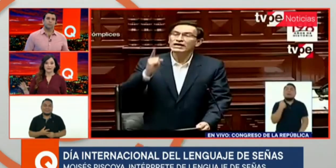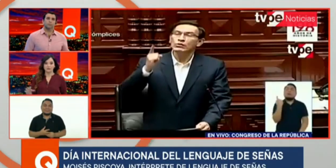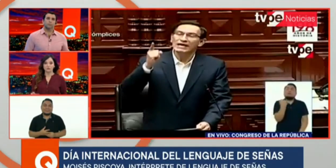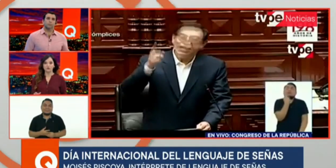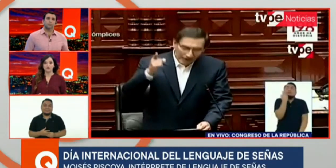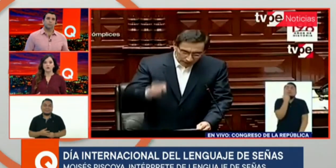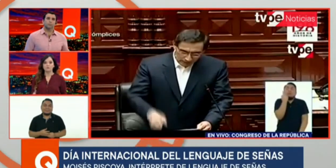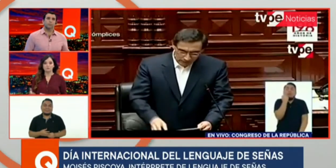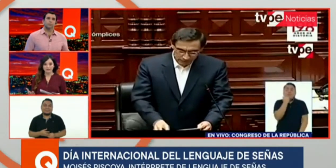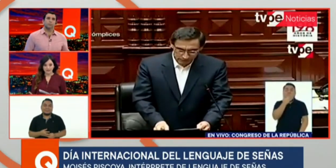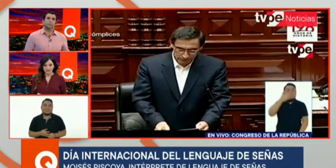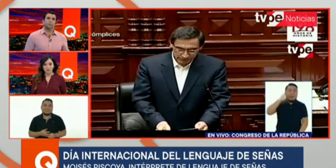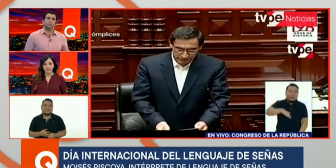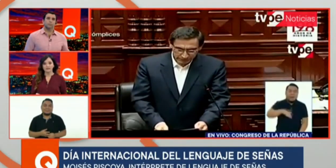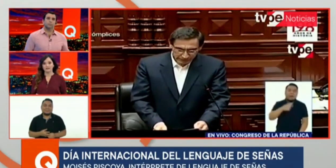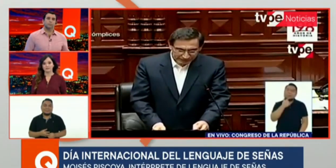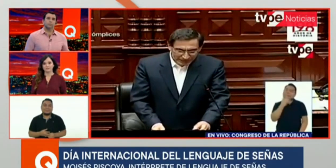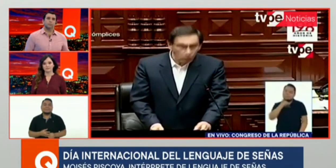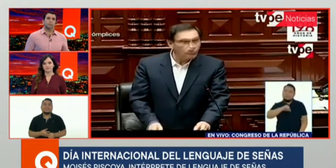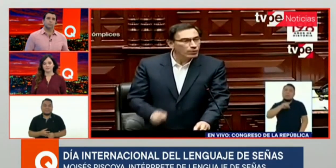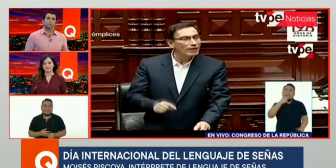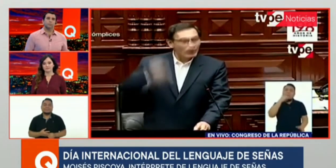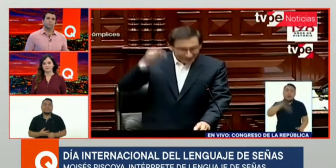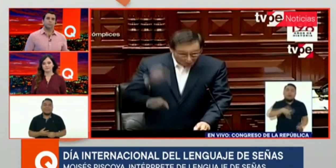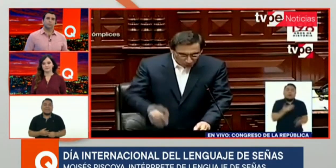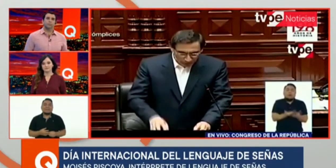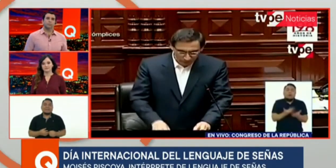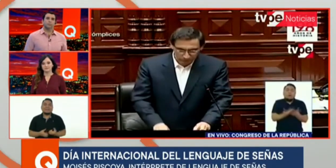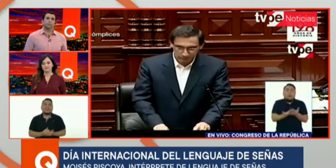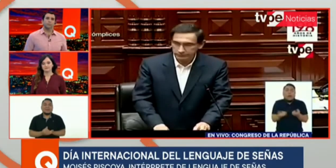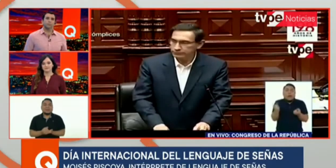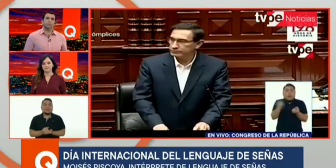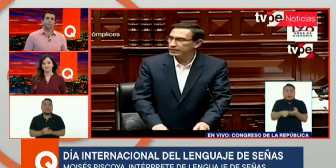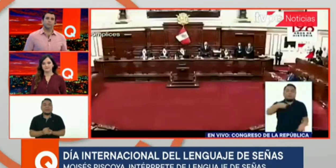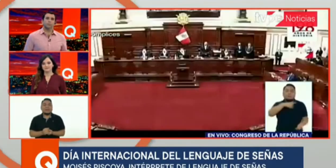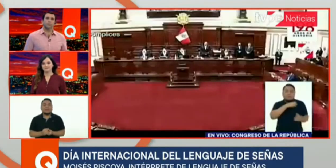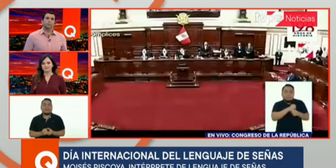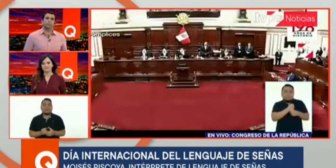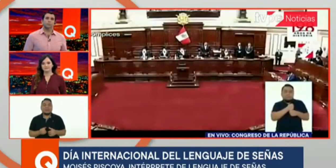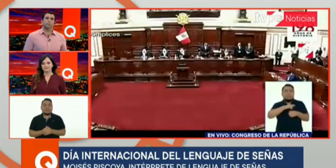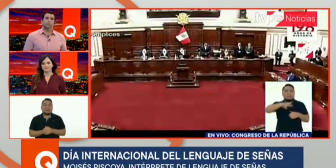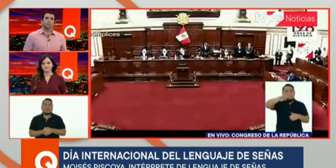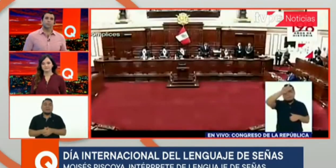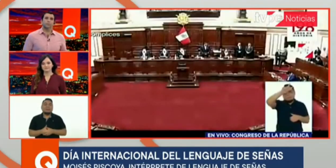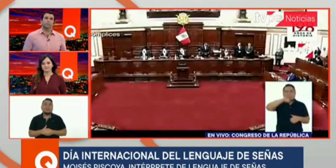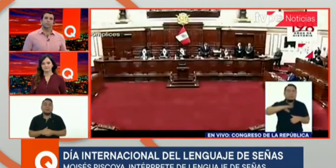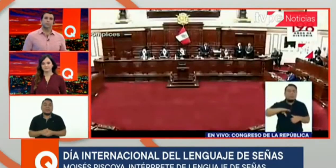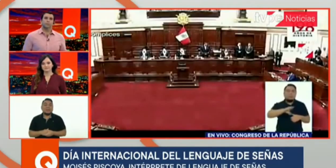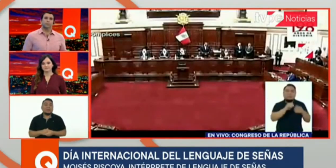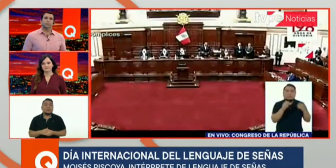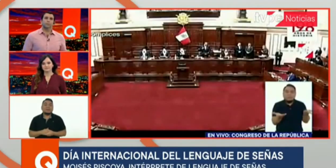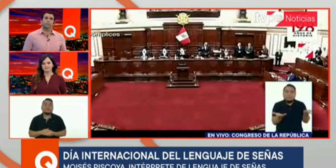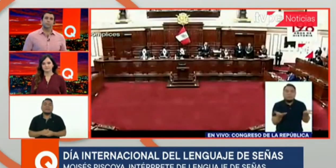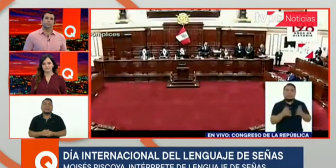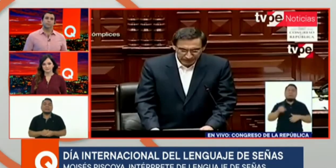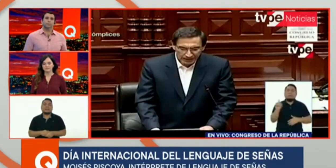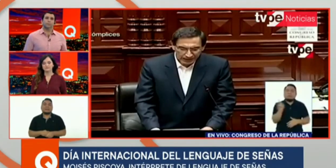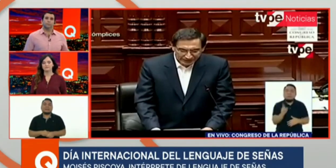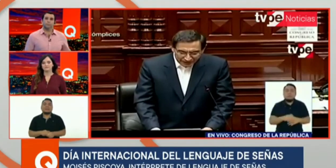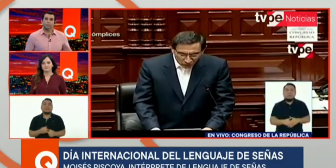del mundo bastante unida. Sí, lo que pasa es que es una minoría lingüística que lucha